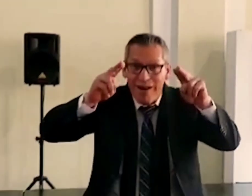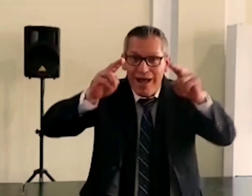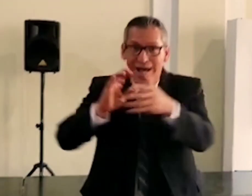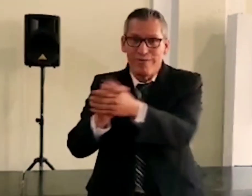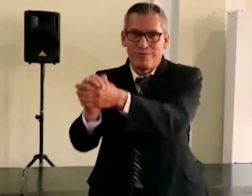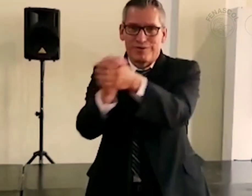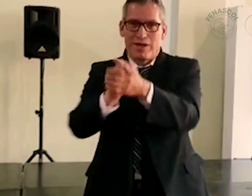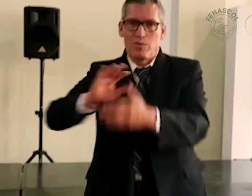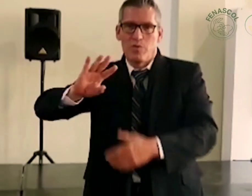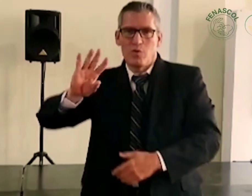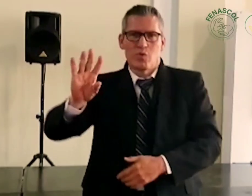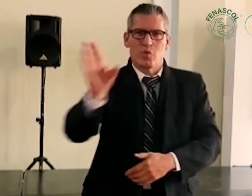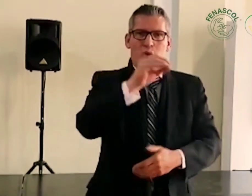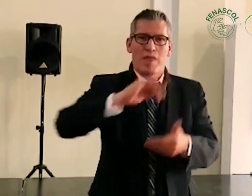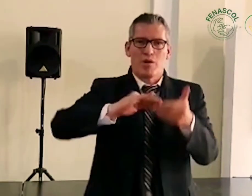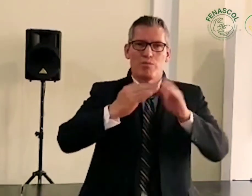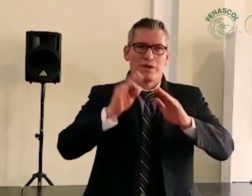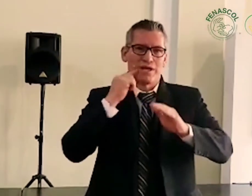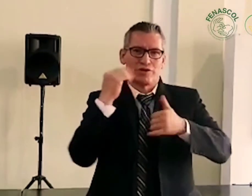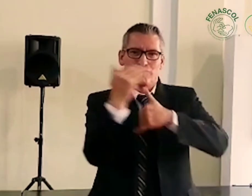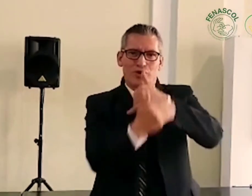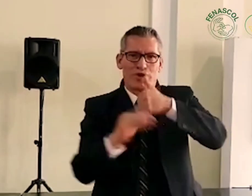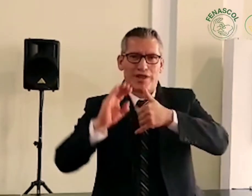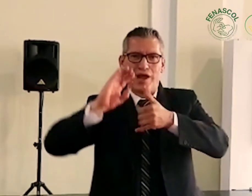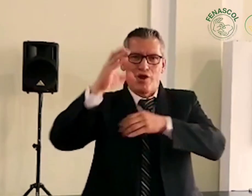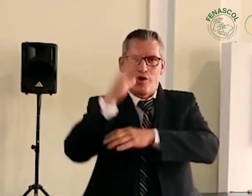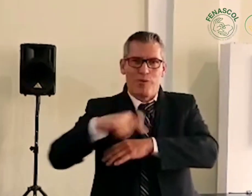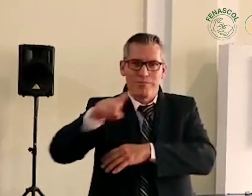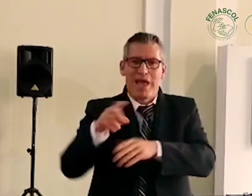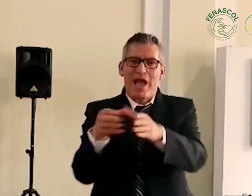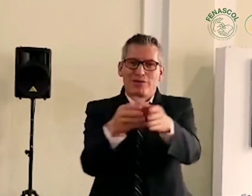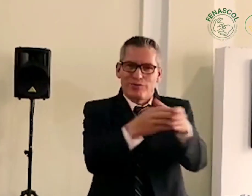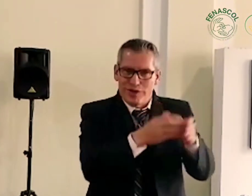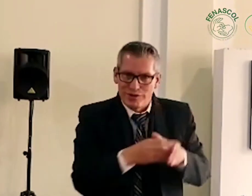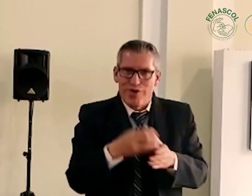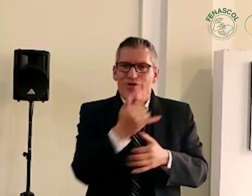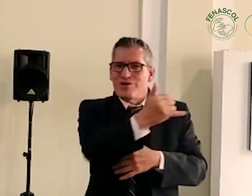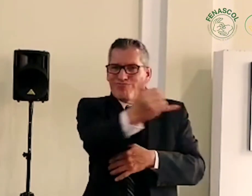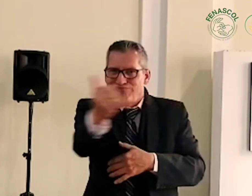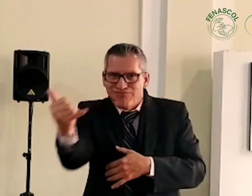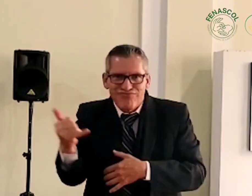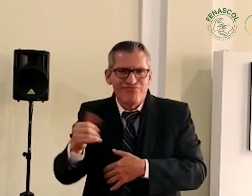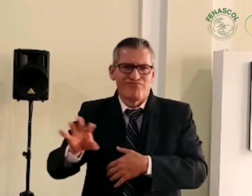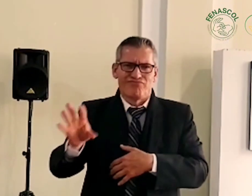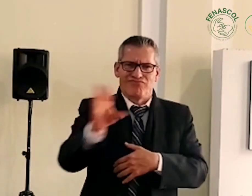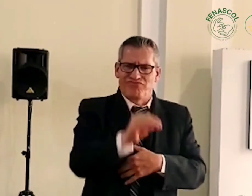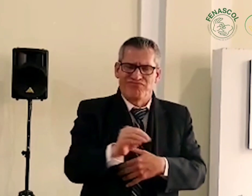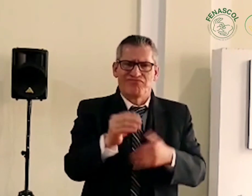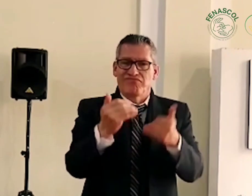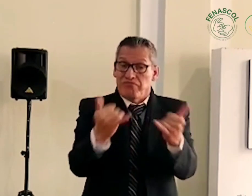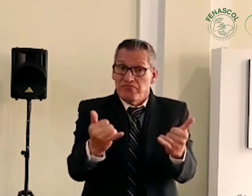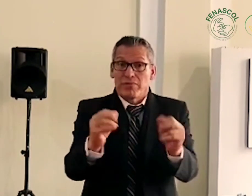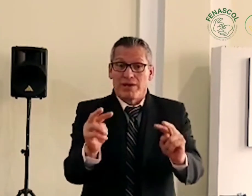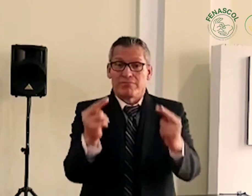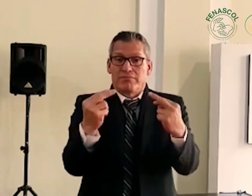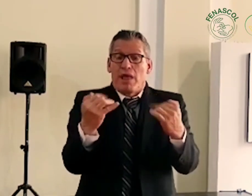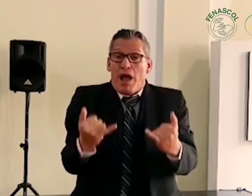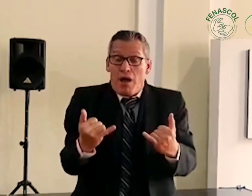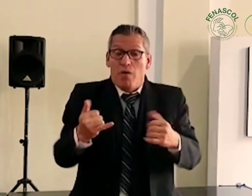Hola, hola. Un gran saludo a toda la comunidad sorda colombiana, a las diferentes asociaciones en todo el territorio y en